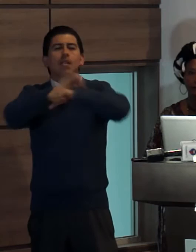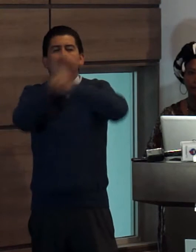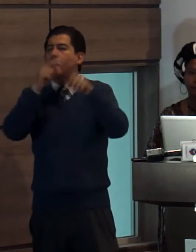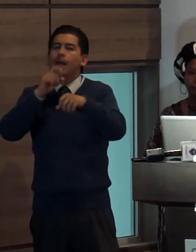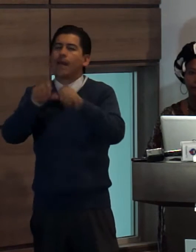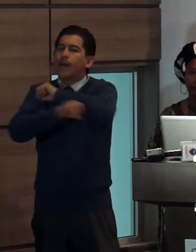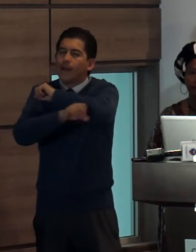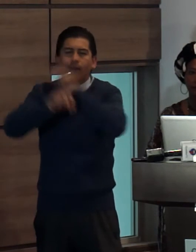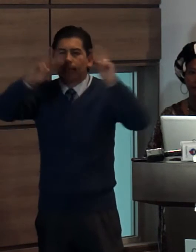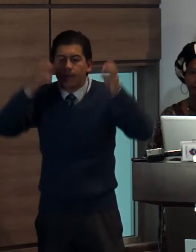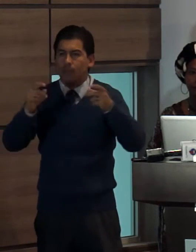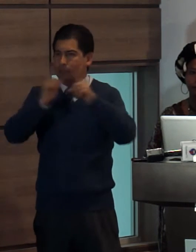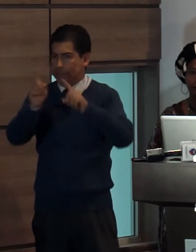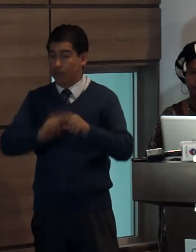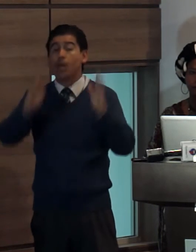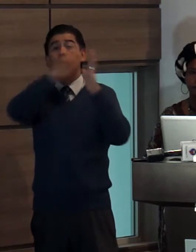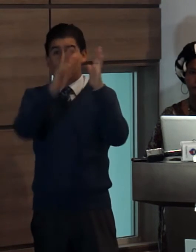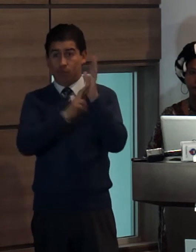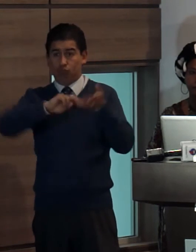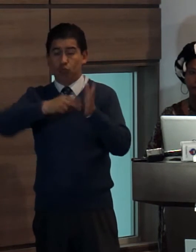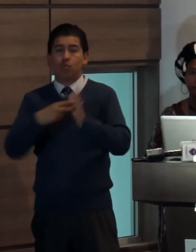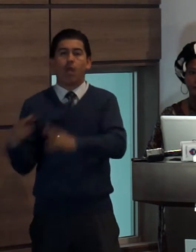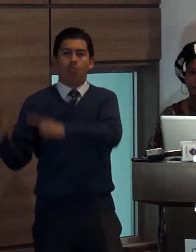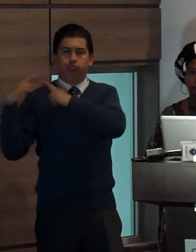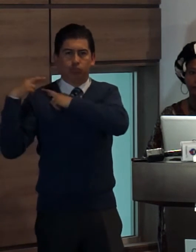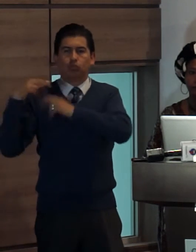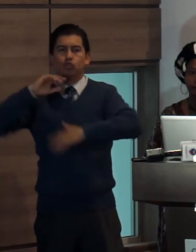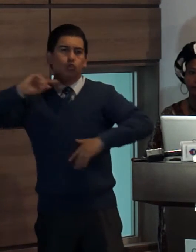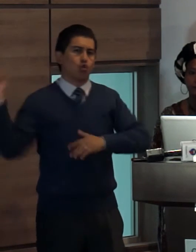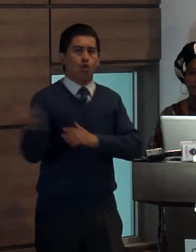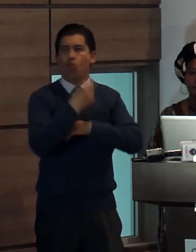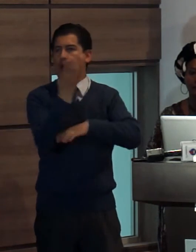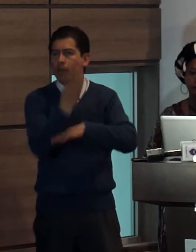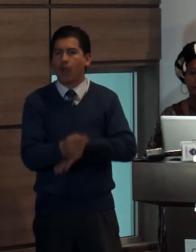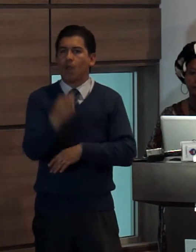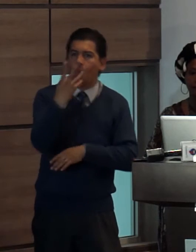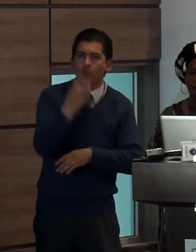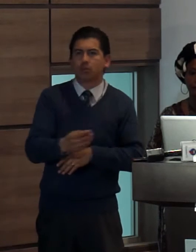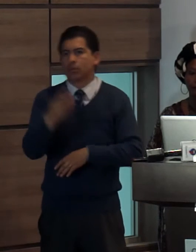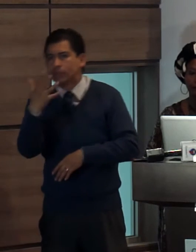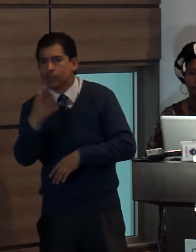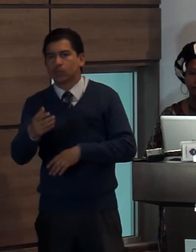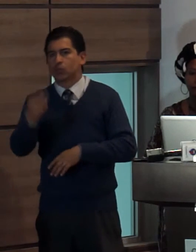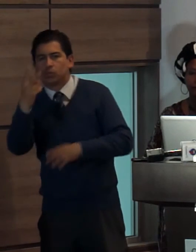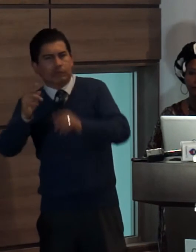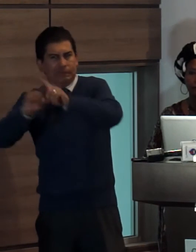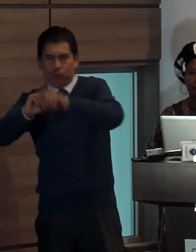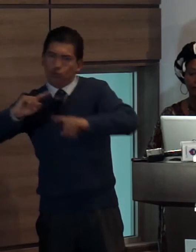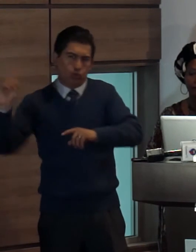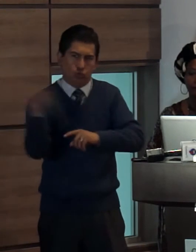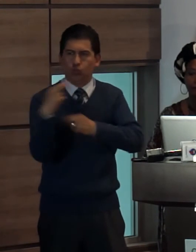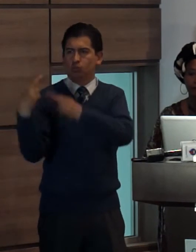es de aplicación obligatoria por parte de los medios la medición de franjas horarias en los medios televisivos